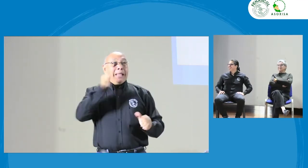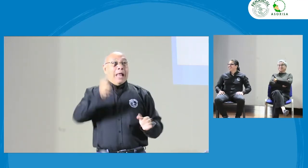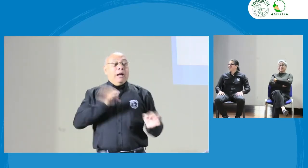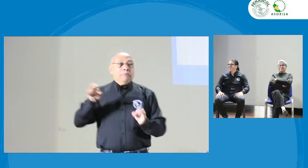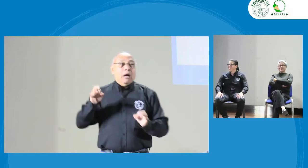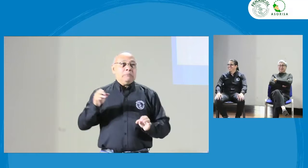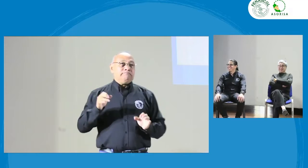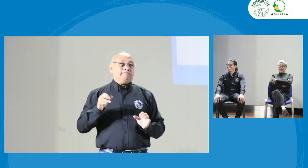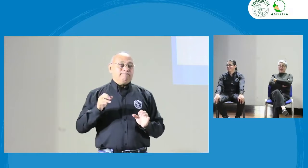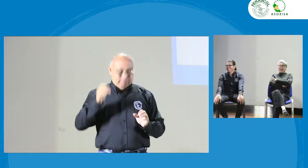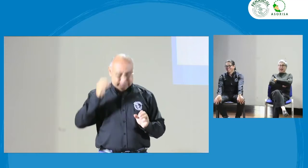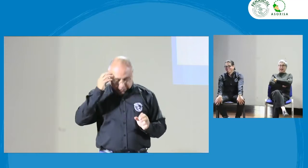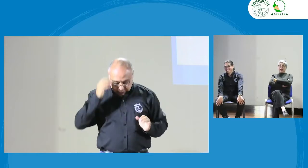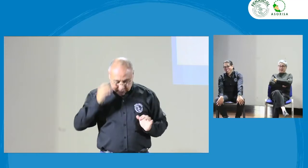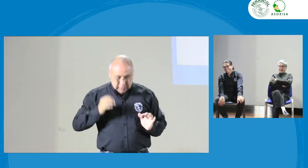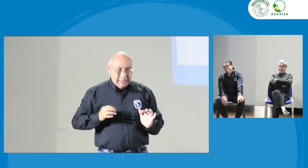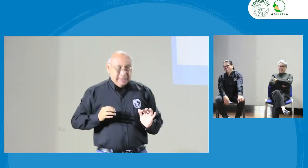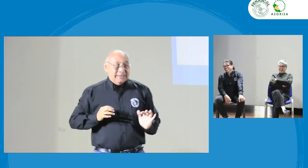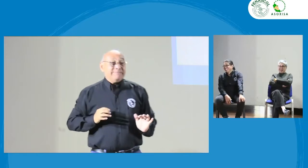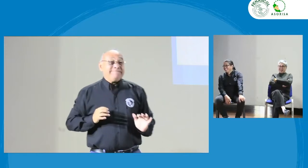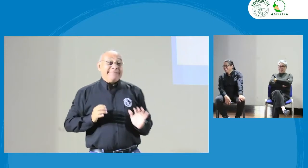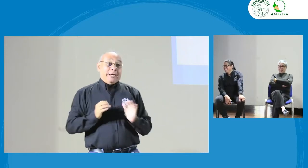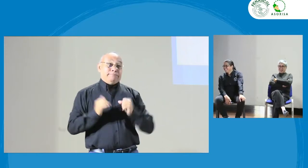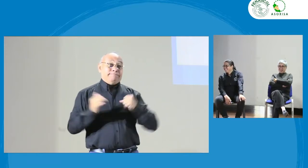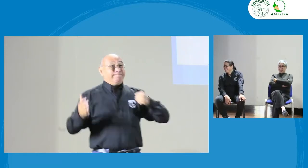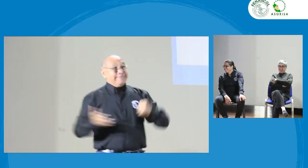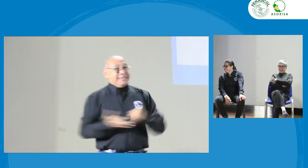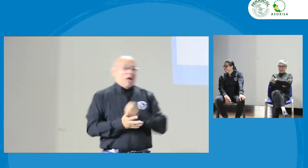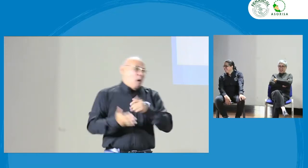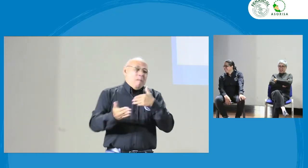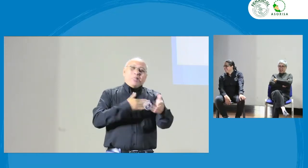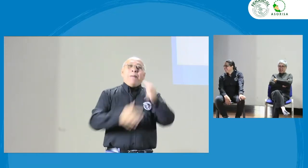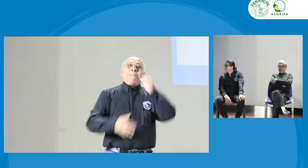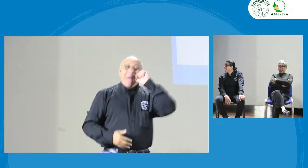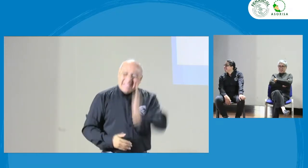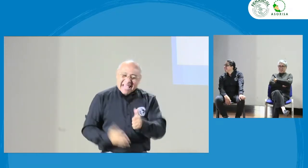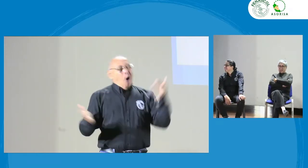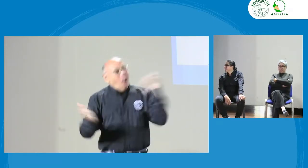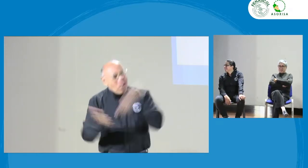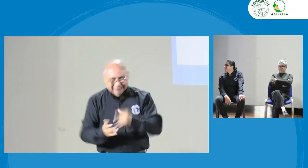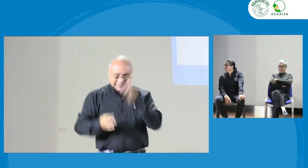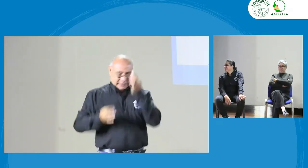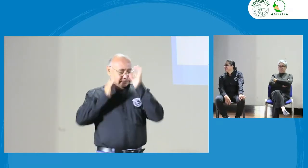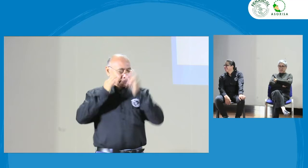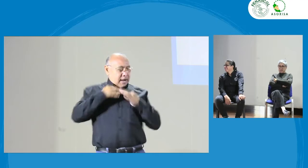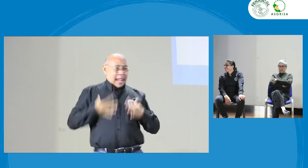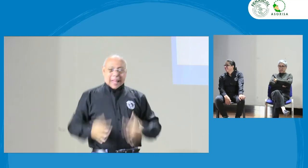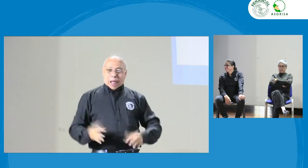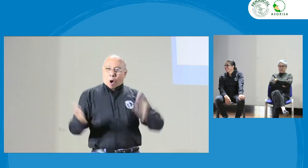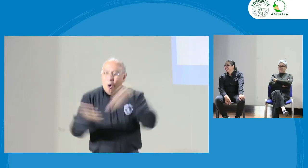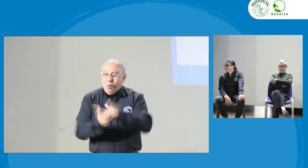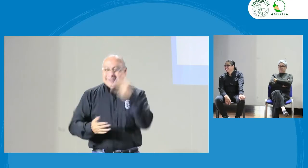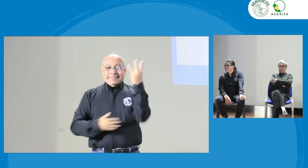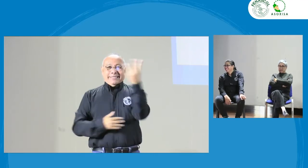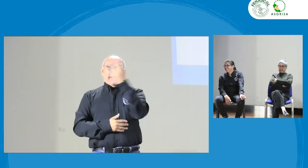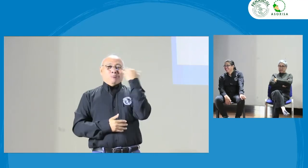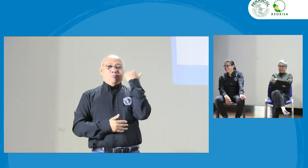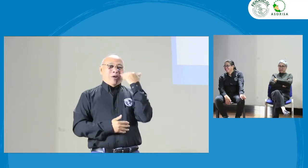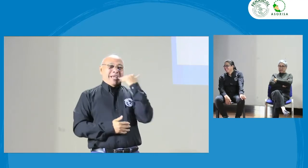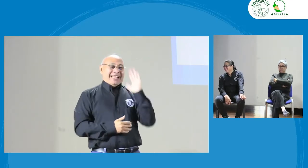en este espacio, pues, tenemos la novena de la reprogramación, pero se van a estar igual de lindas el